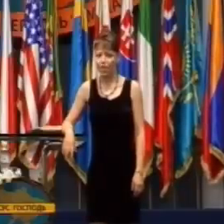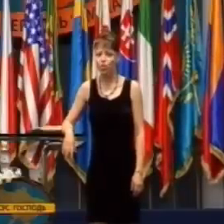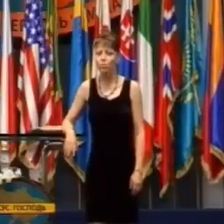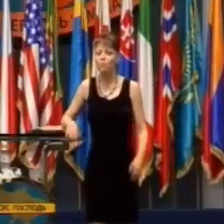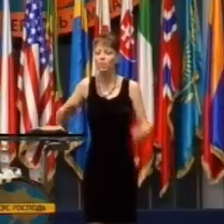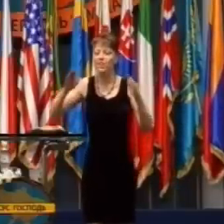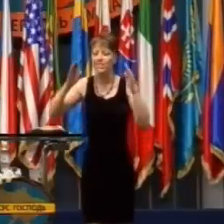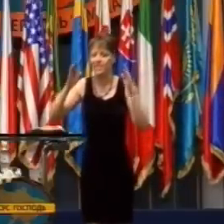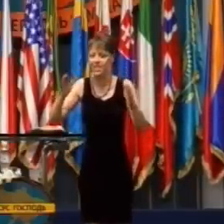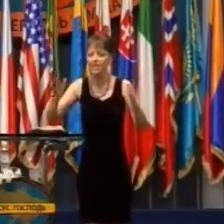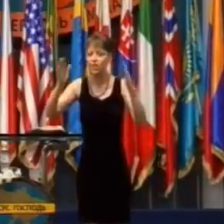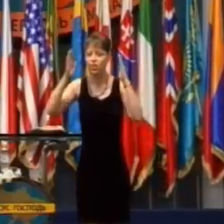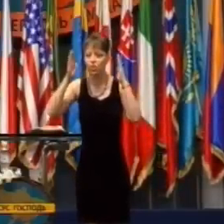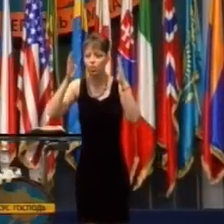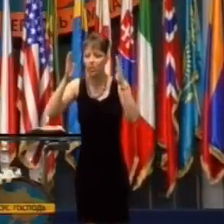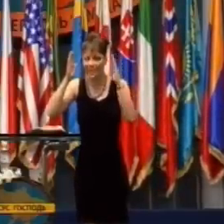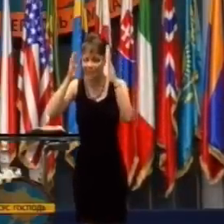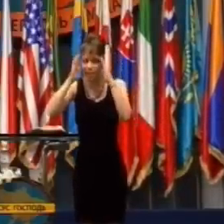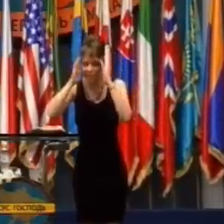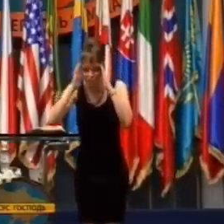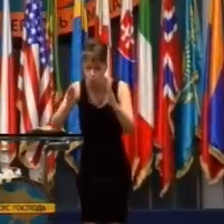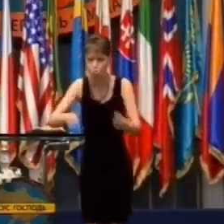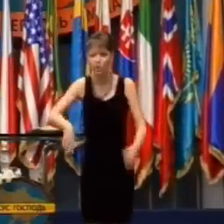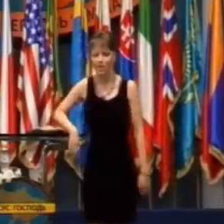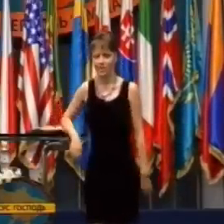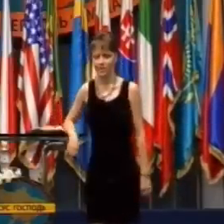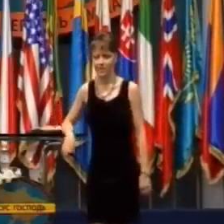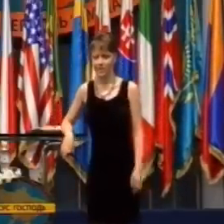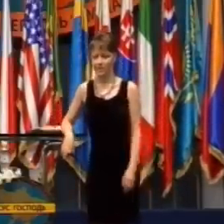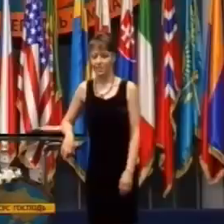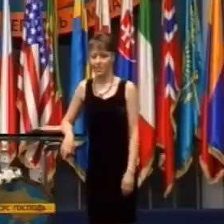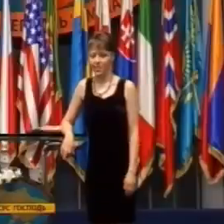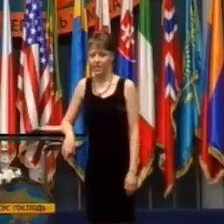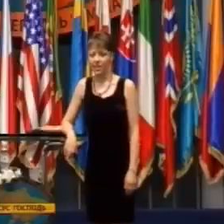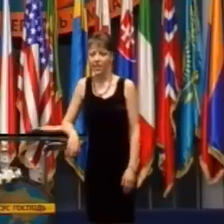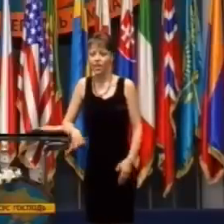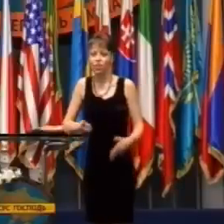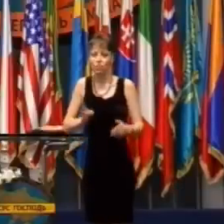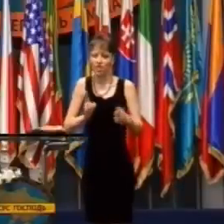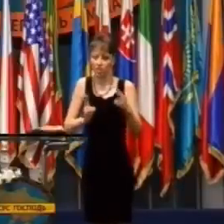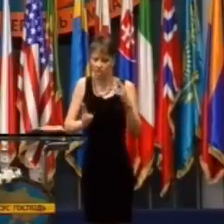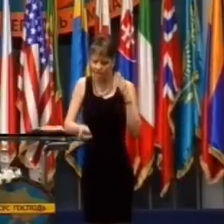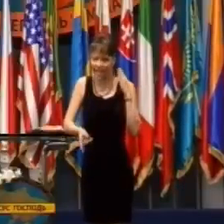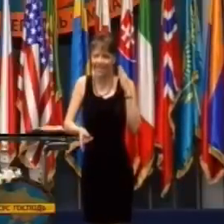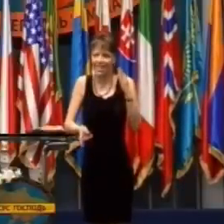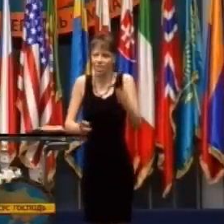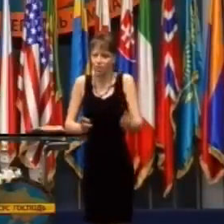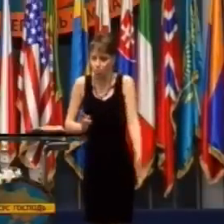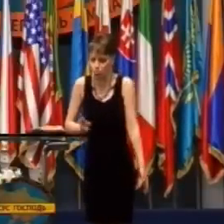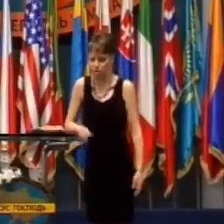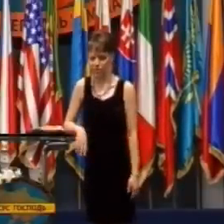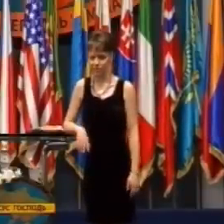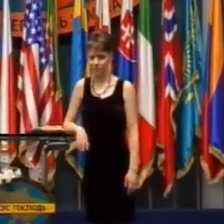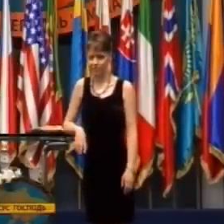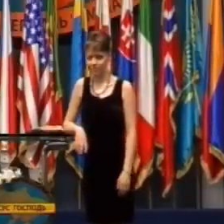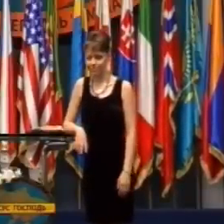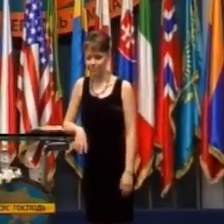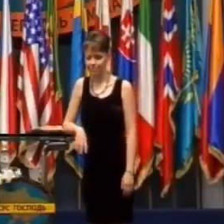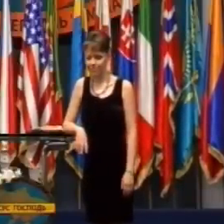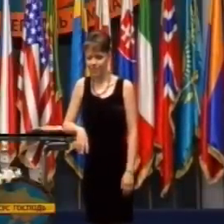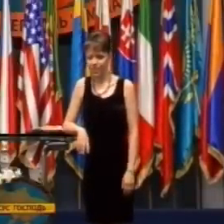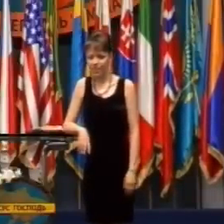Chcem, aby ste vyšli zo svojho rozmýšľania a kráčali v duchu a